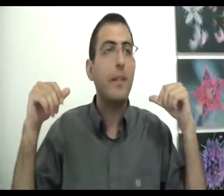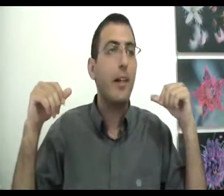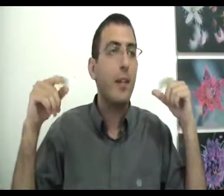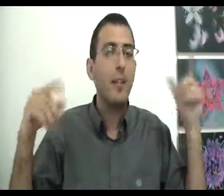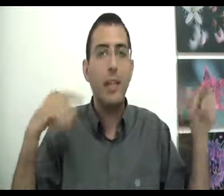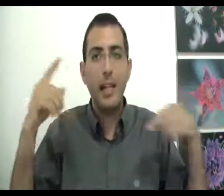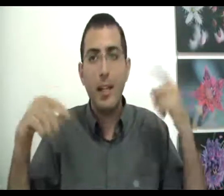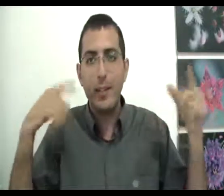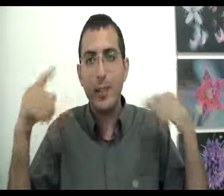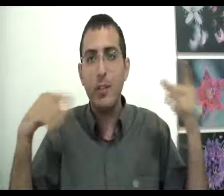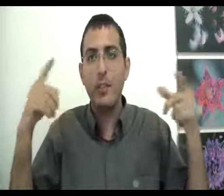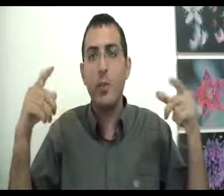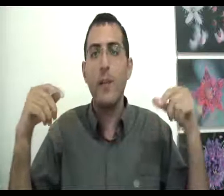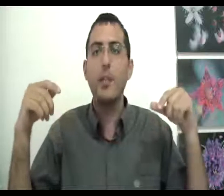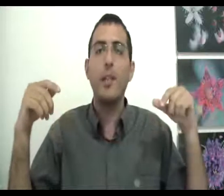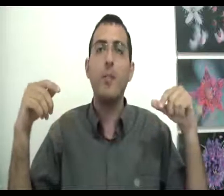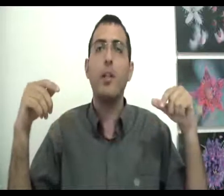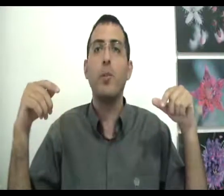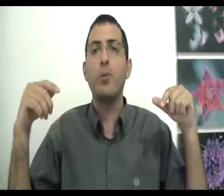קרה ועכשיו אני לך וניתן עוד איזה נקודה בסביל לגבוננות